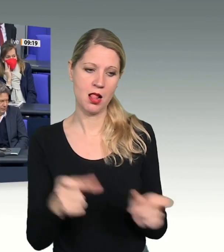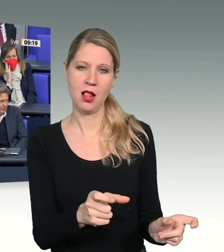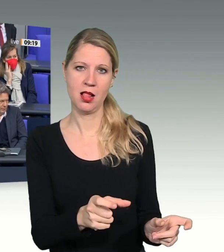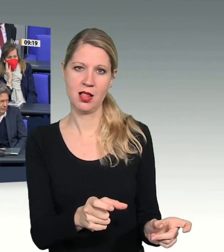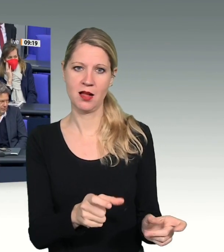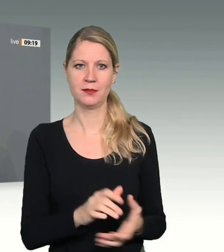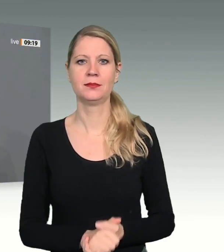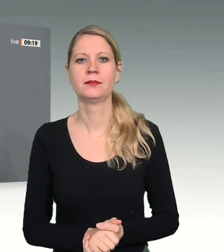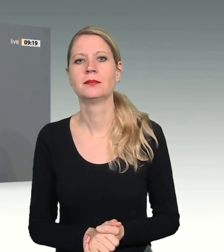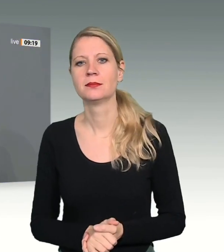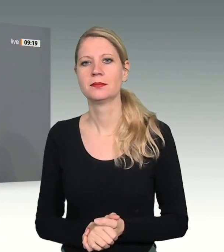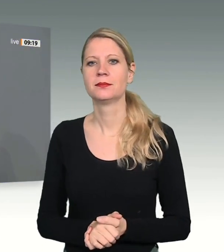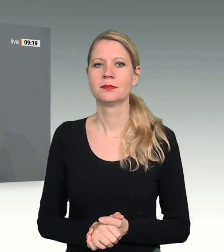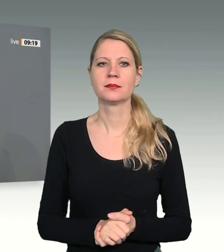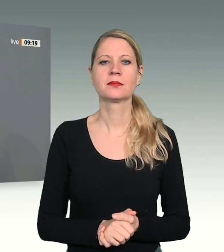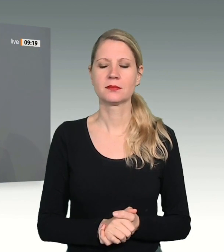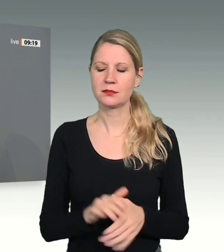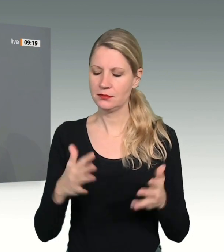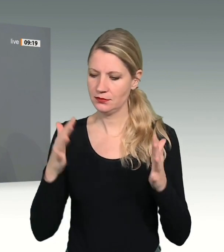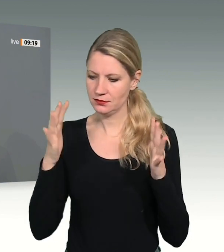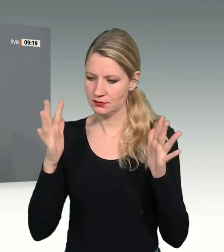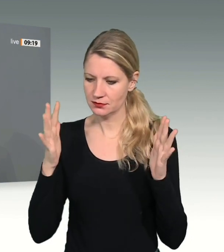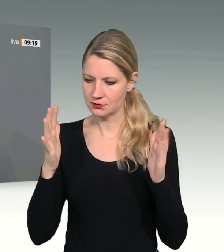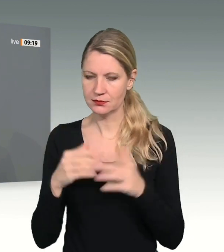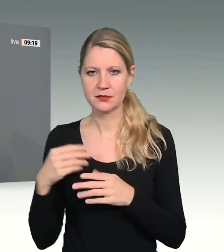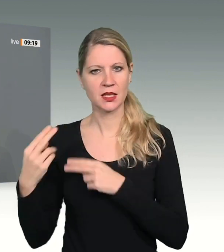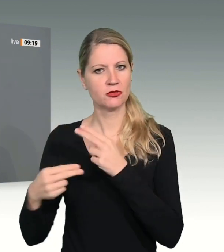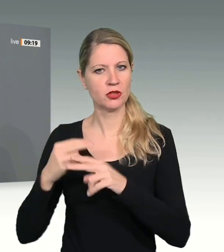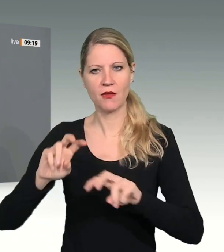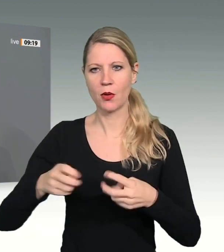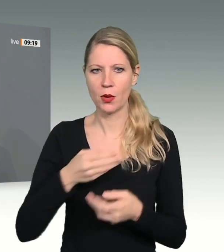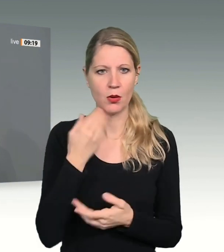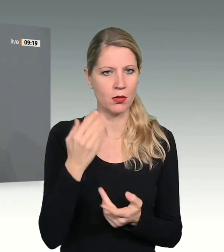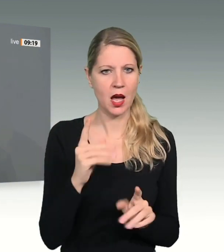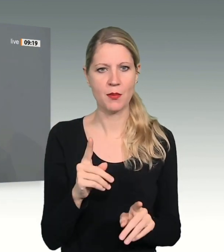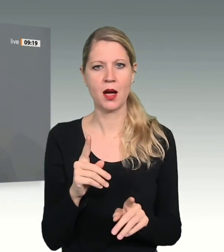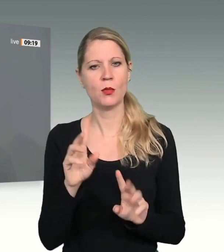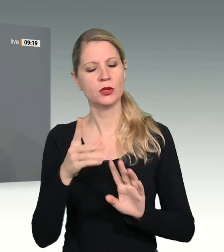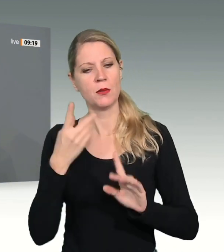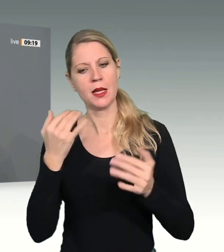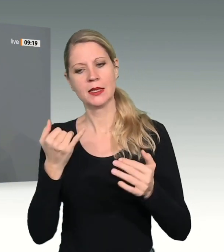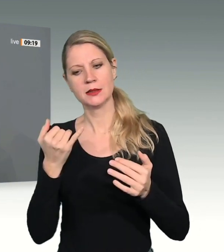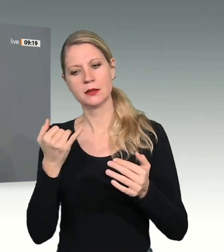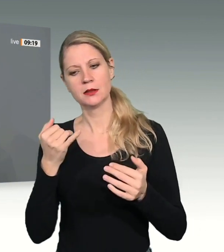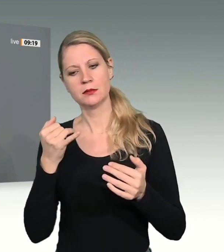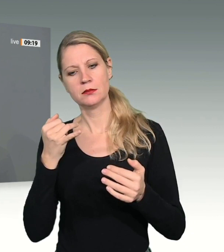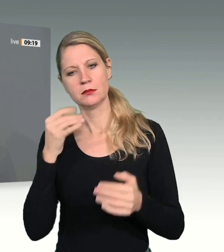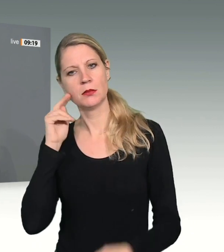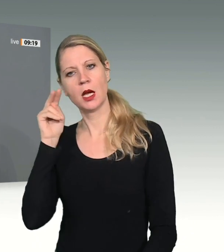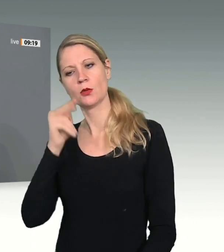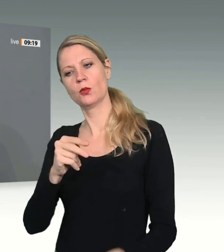wiederholt, lassen sich aus der distanzierten Betrachtung von Entwicklungen, ja, Entscheidungshilfen für Gegenwart und Zukunft gewinnen.